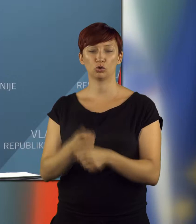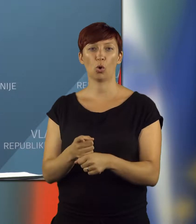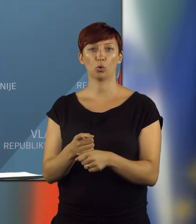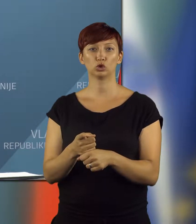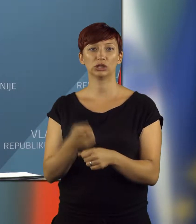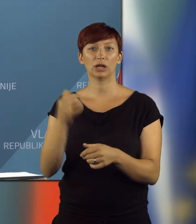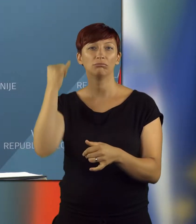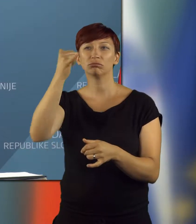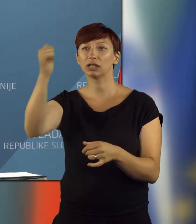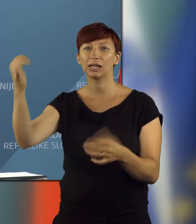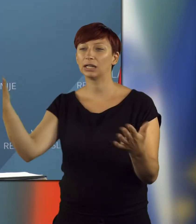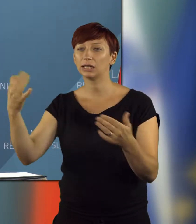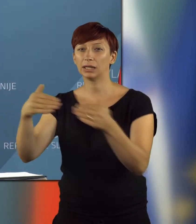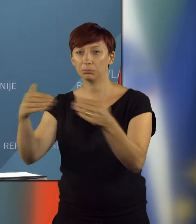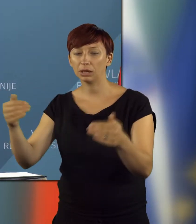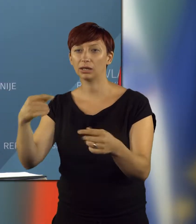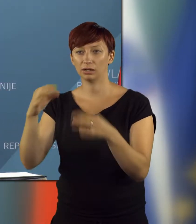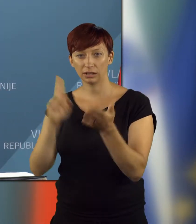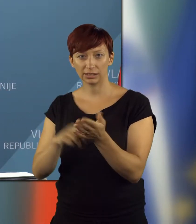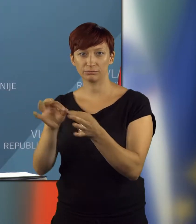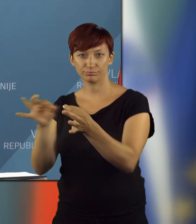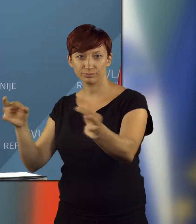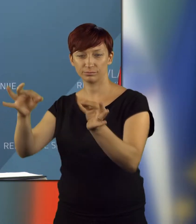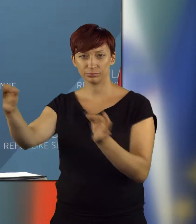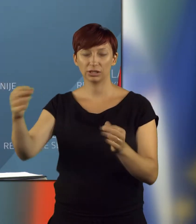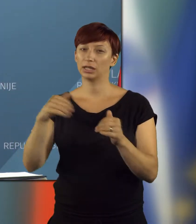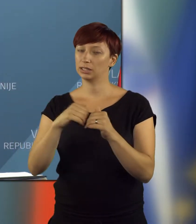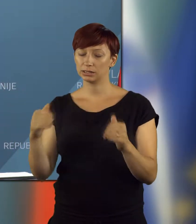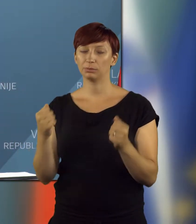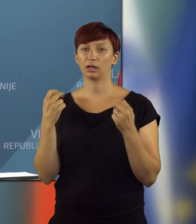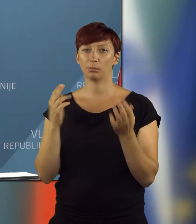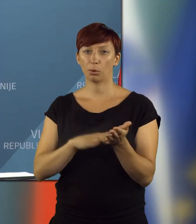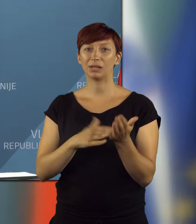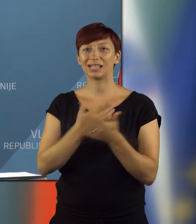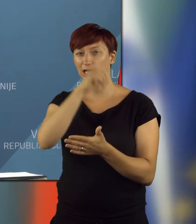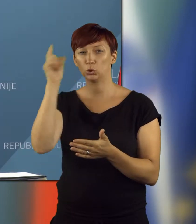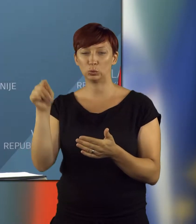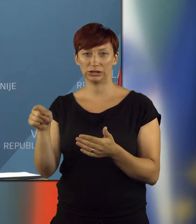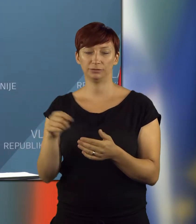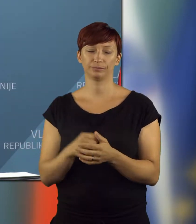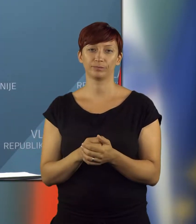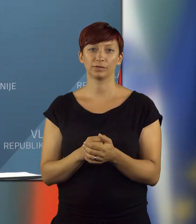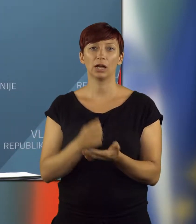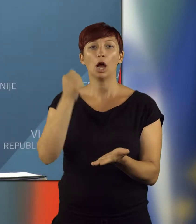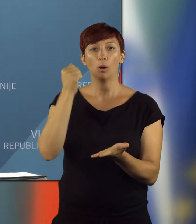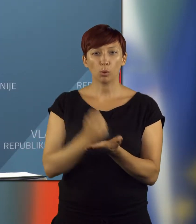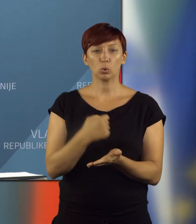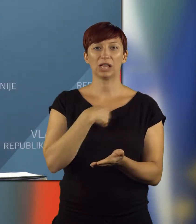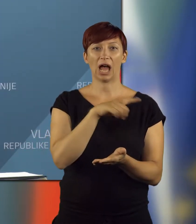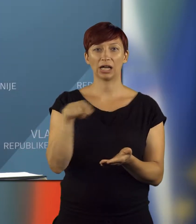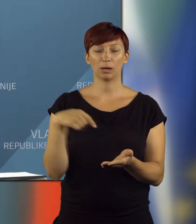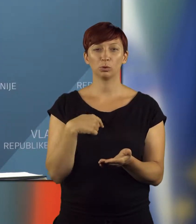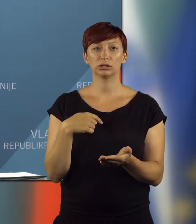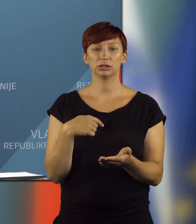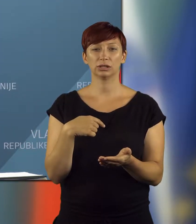določi na tereno, ki je meja poteka in je to izjemnega pomena tudi za ljudi. Poudarjamo,